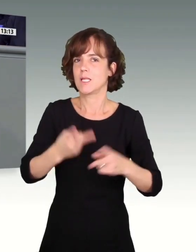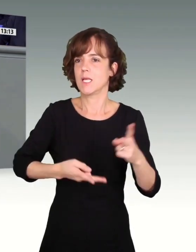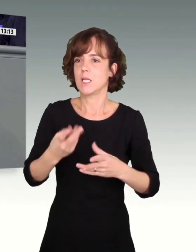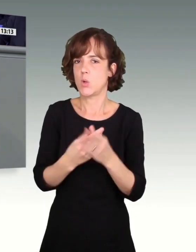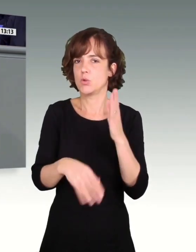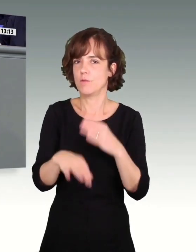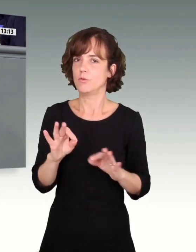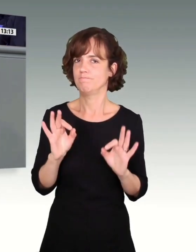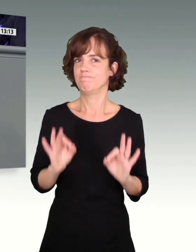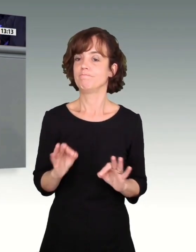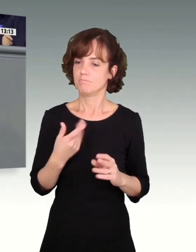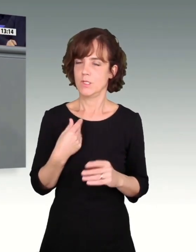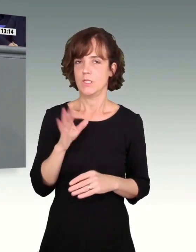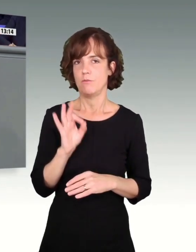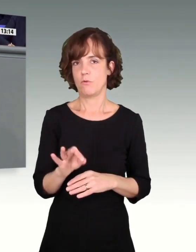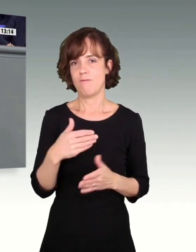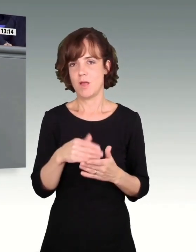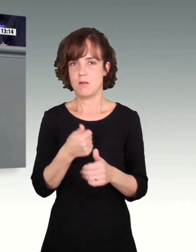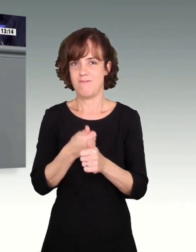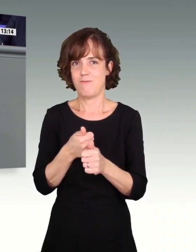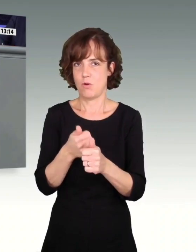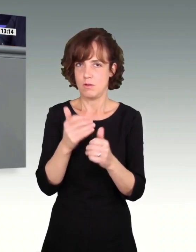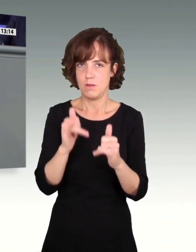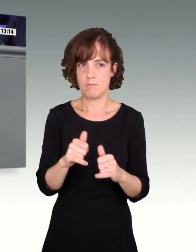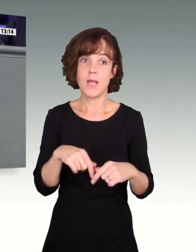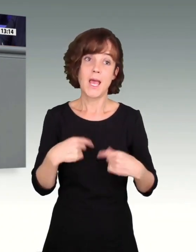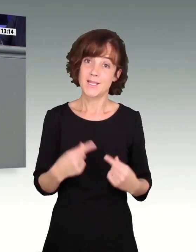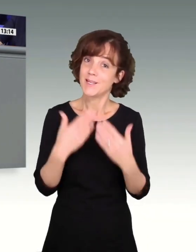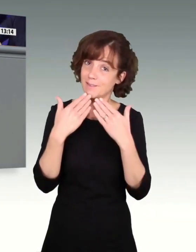wir auch unterstützen und die wir auch weiter verfolgen sollten. Herzlichen Dank.